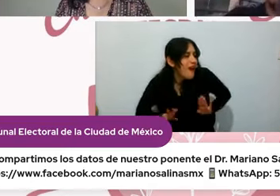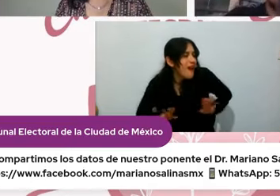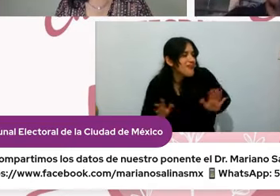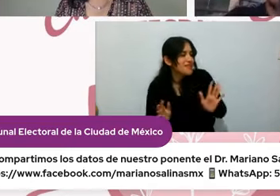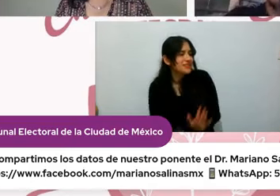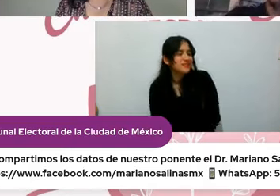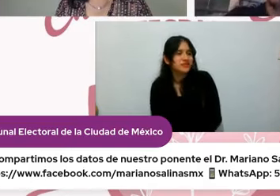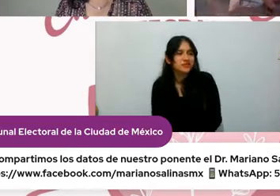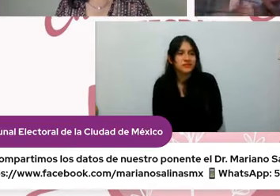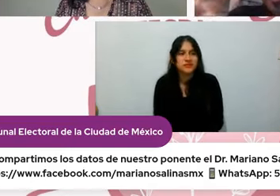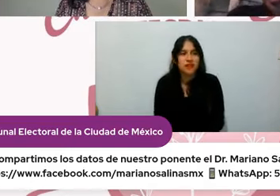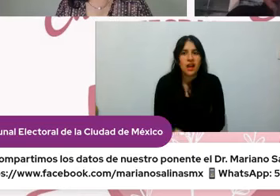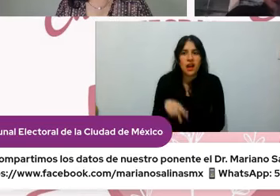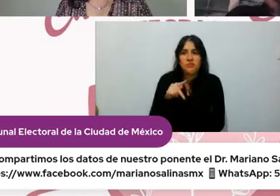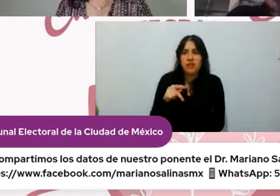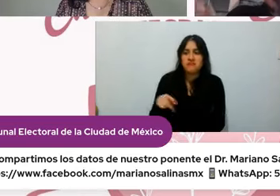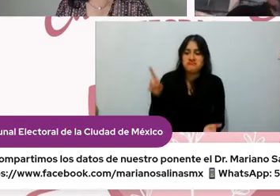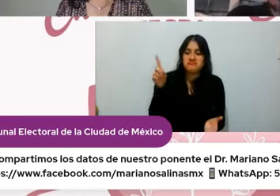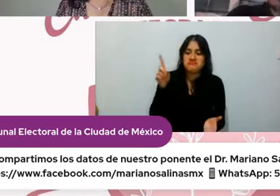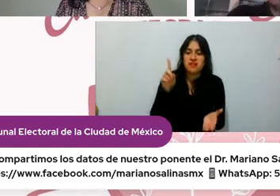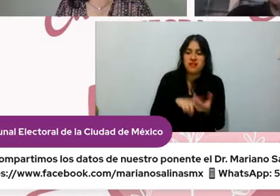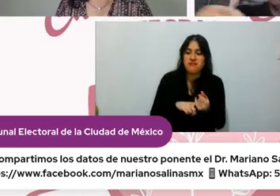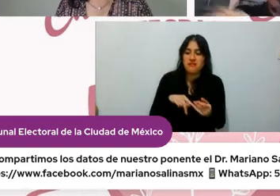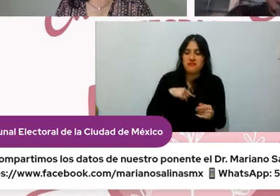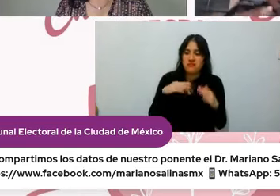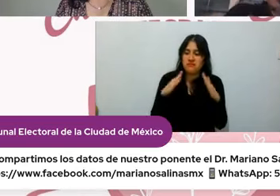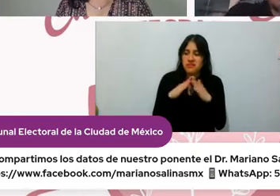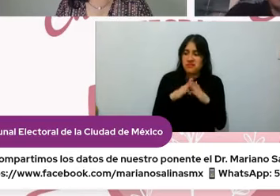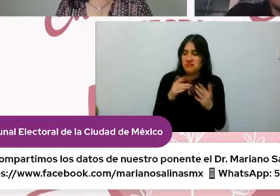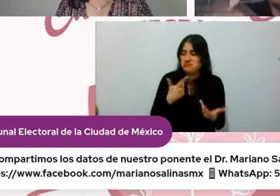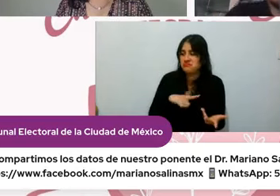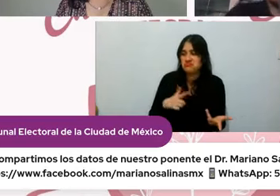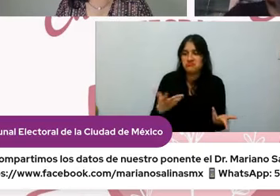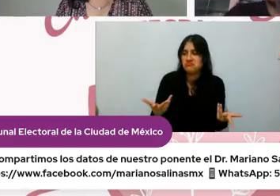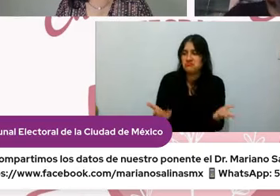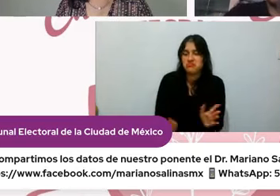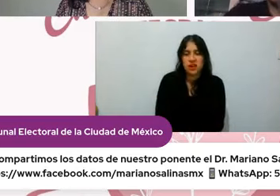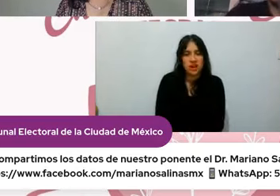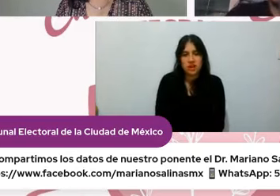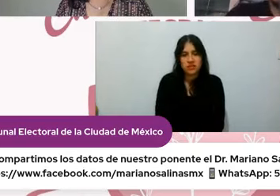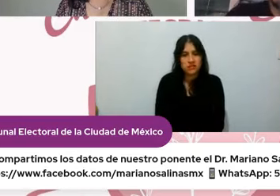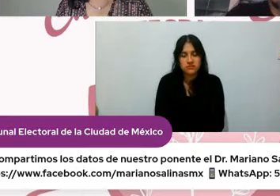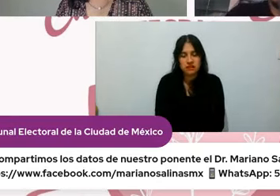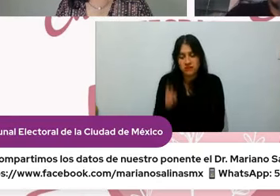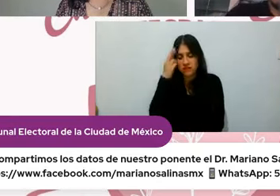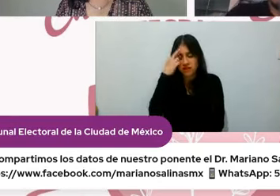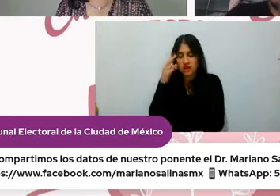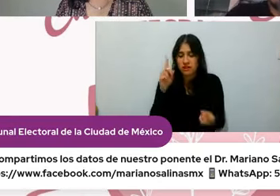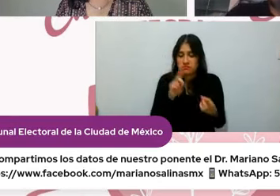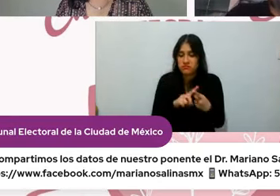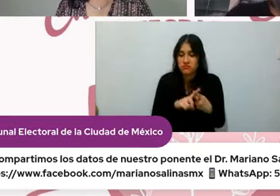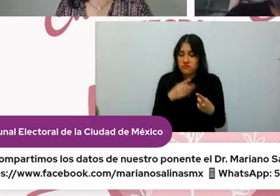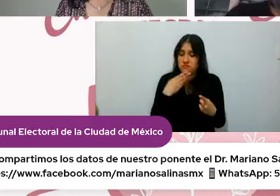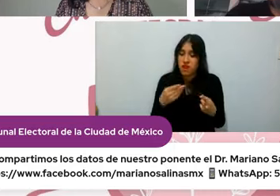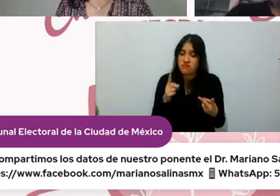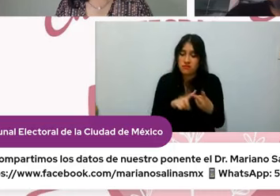mal ¿no? por eso por eso decía esta parte de ser o somos correctos o vivimos satisfactorios pechos porque